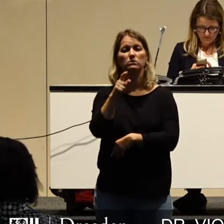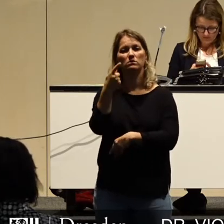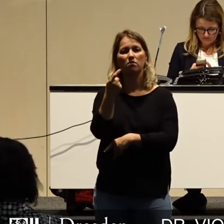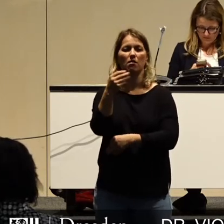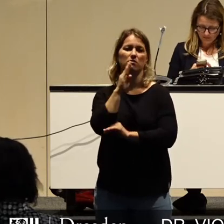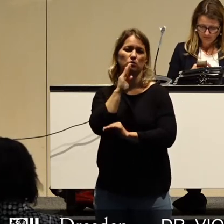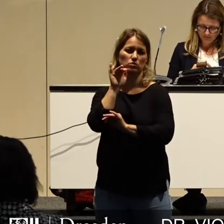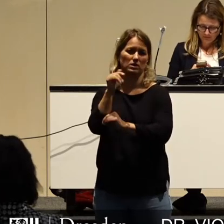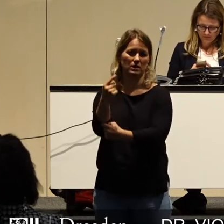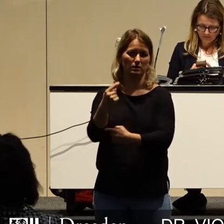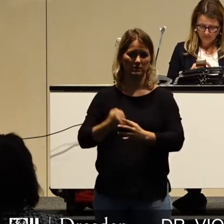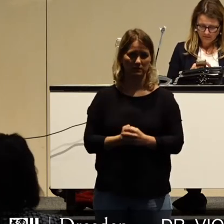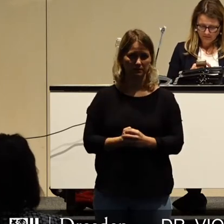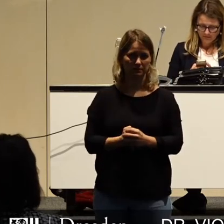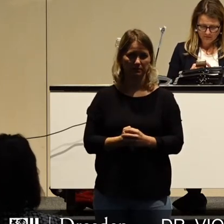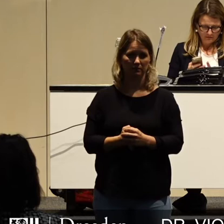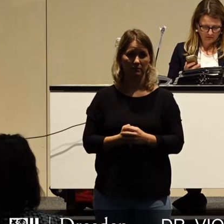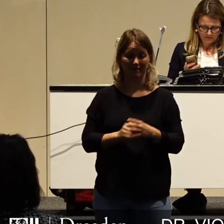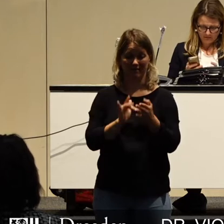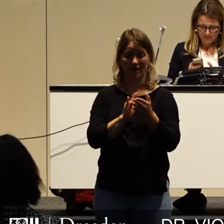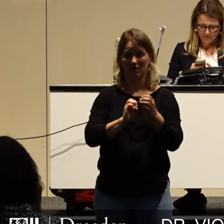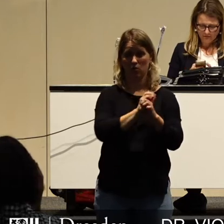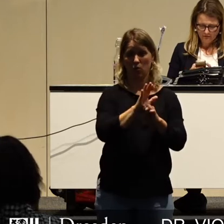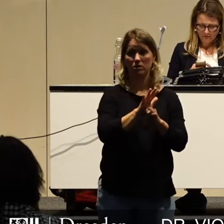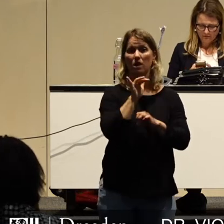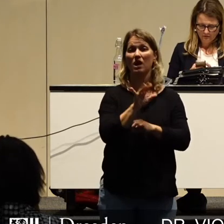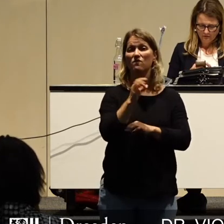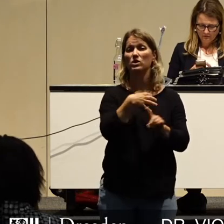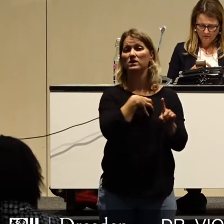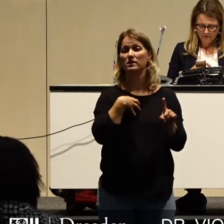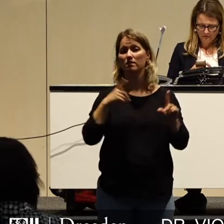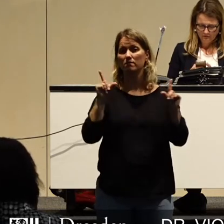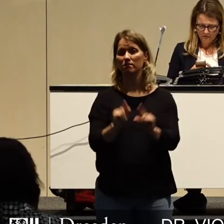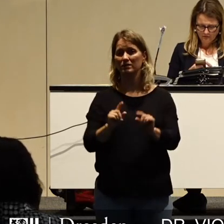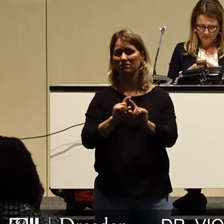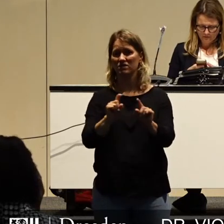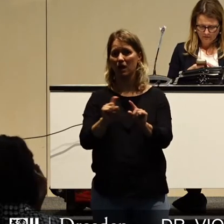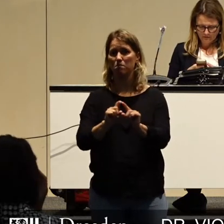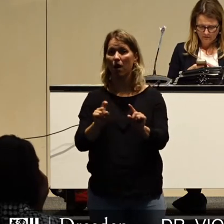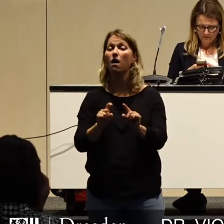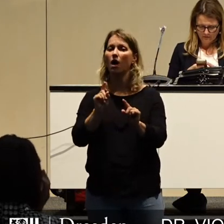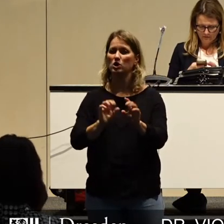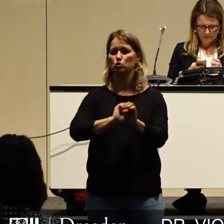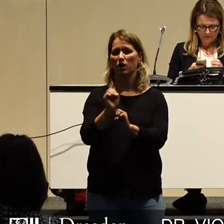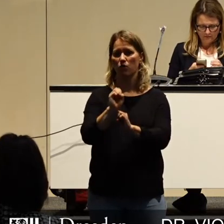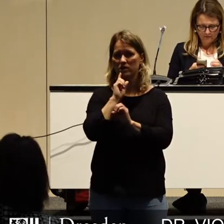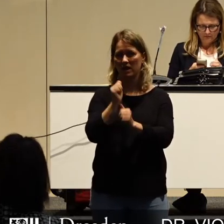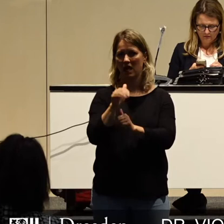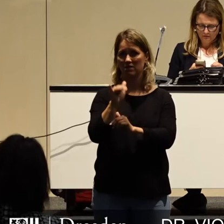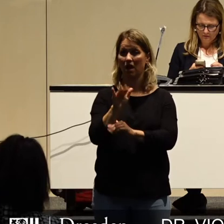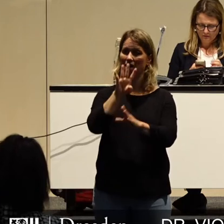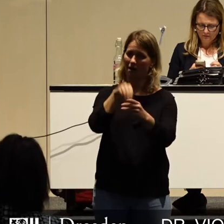kann. Wir haben Corona-bedingt eine Soforthilfe für Dresdner Kleinstunternehmer in Höhe von weiteren 10 Millionen